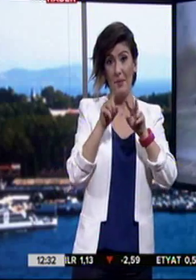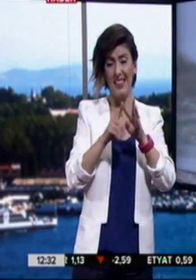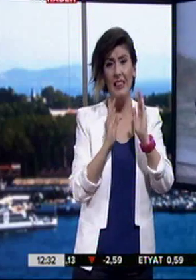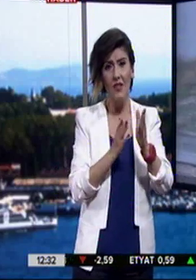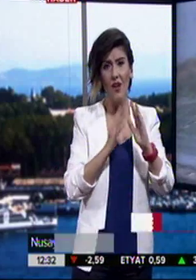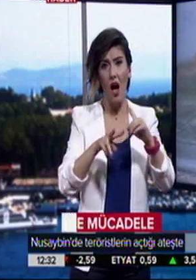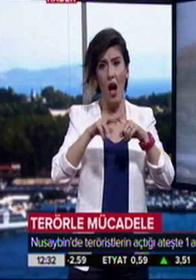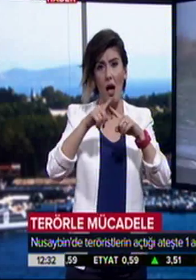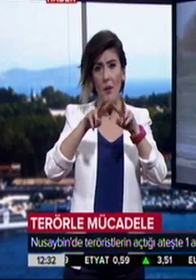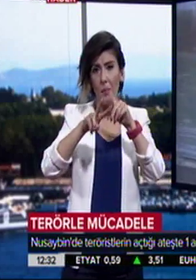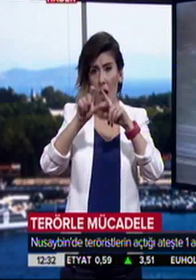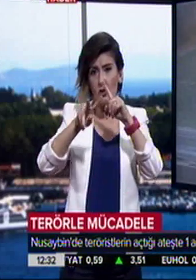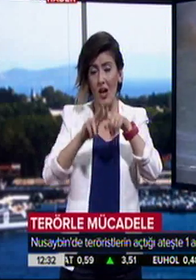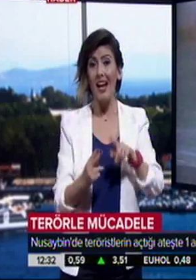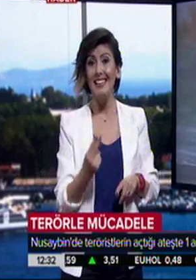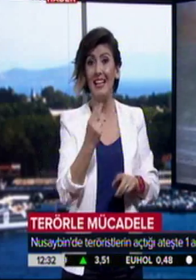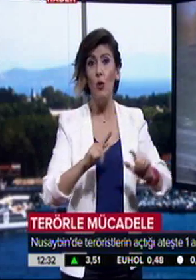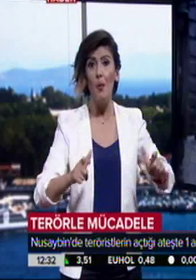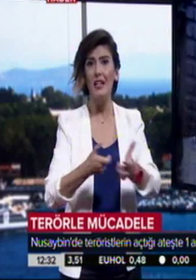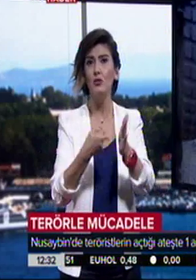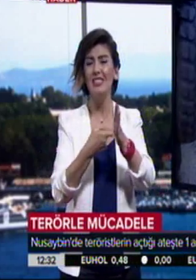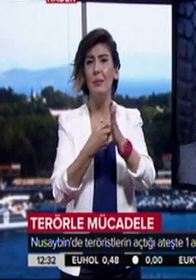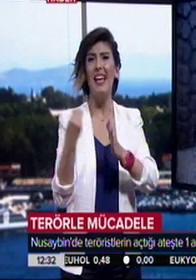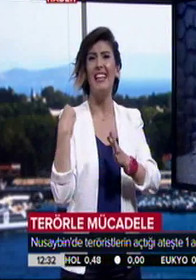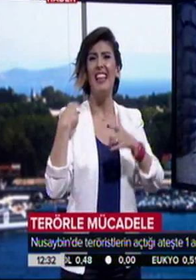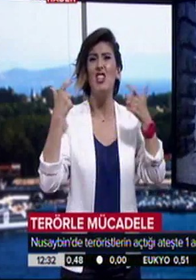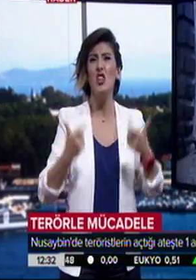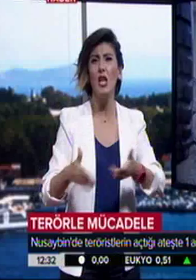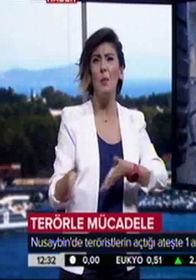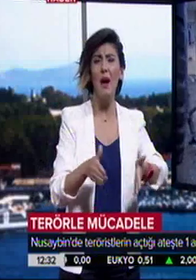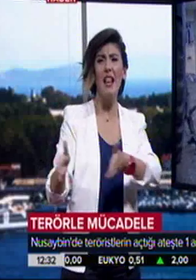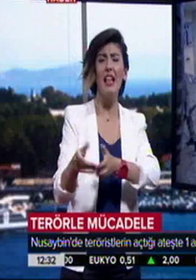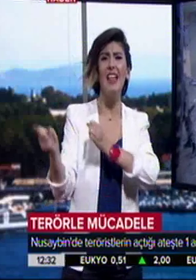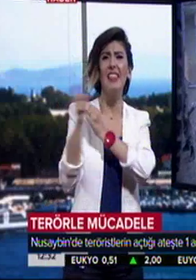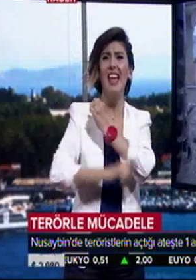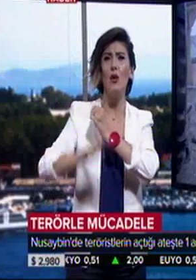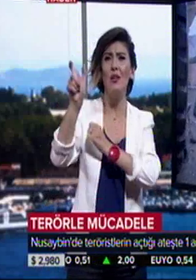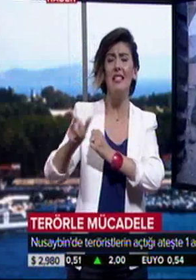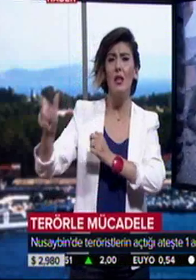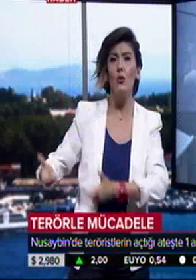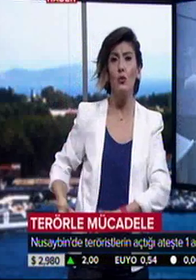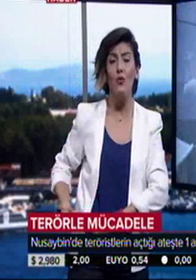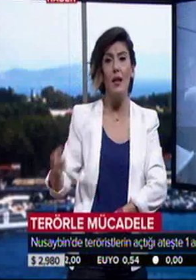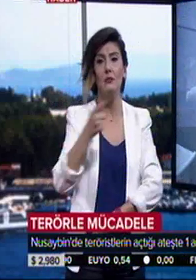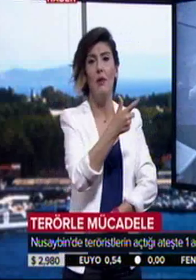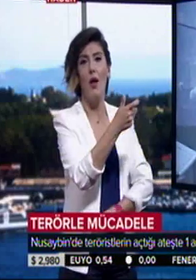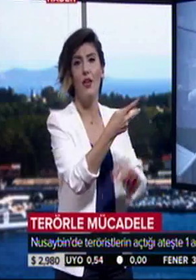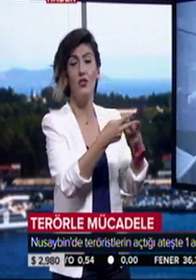Atmaca 7 operasyonunda Yenişehir mahallesinde teröristlerce güvenlik güçlerine ateş açıldı. Silahlı